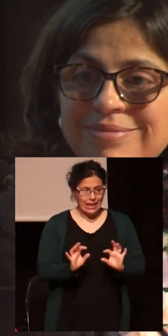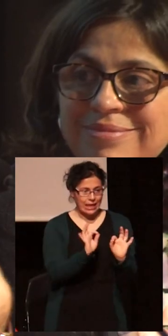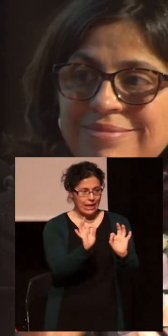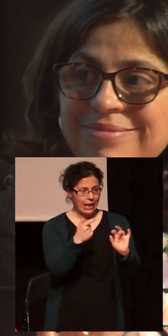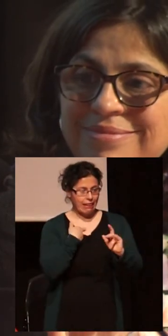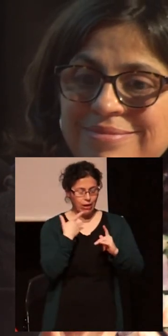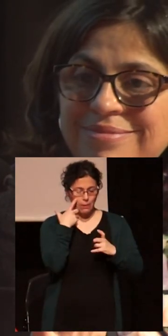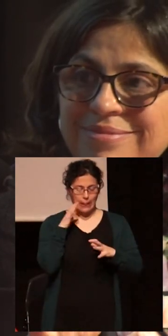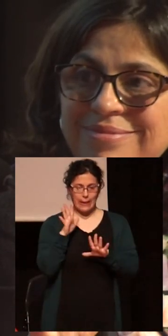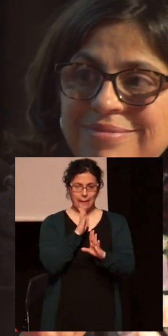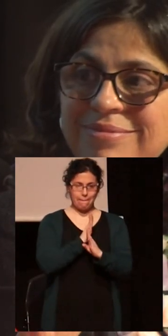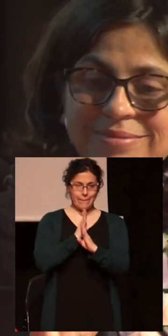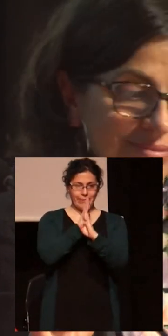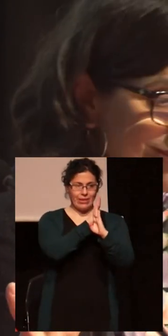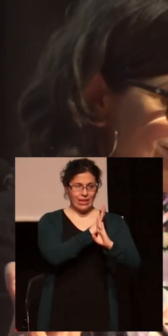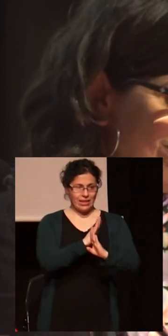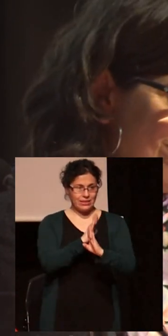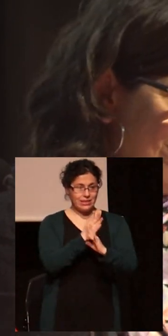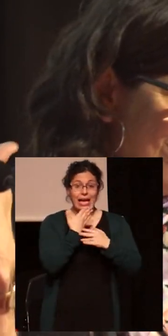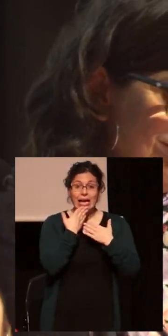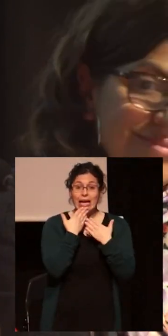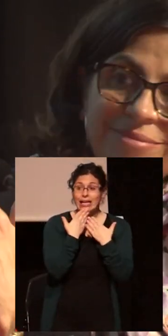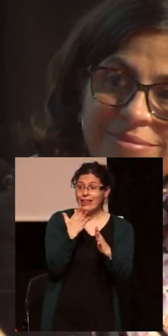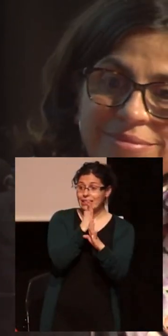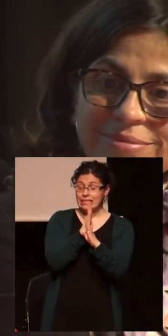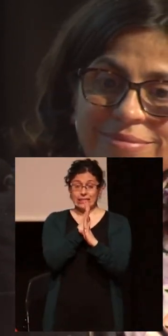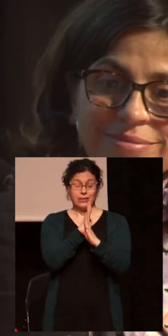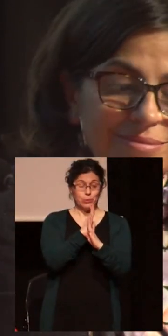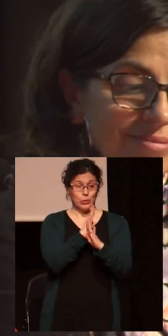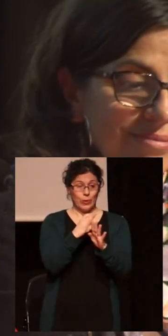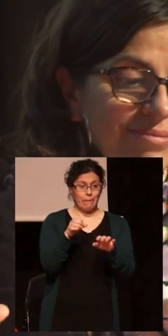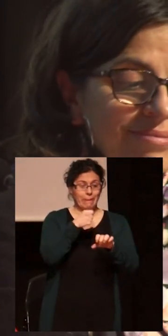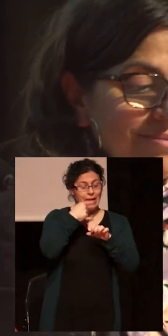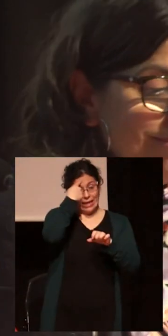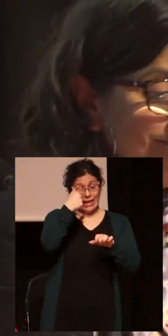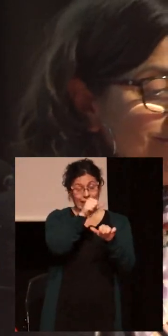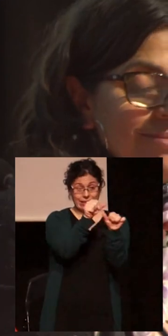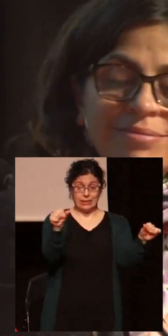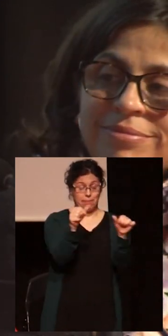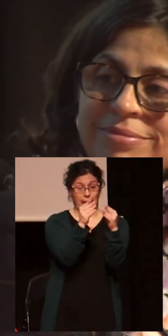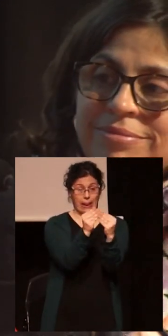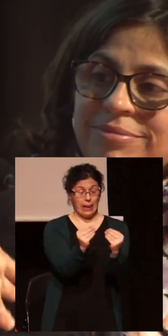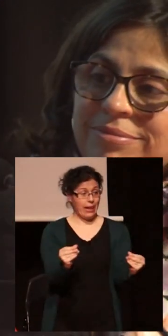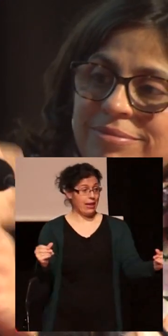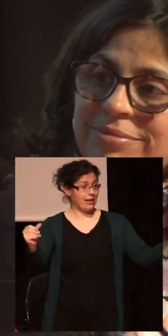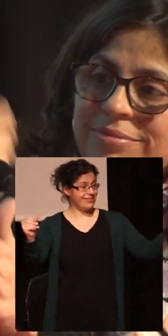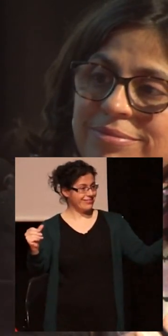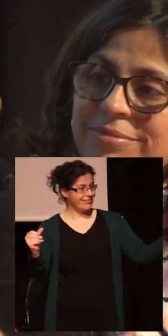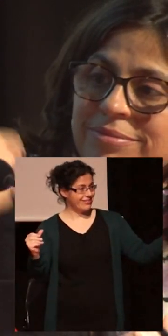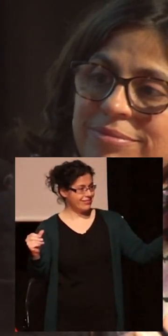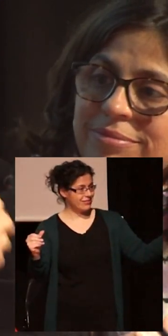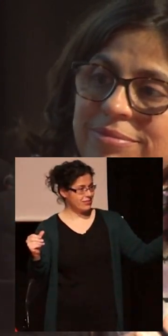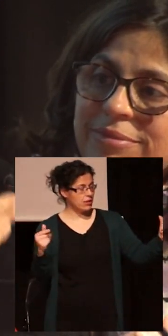Y con eso el estigma tiene que desaparecer porque ya no se me nota a nivel, nunca sé si lo digo bien, de fenotipo, de apariencia.